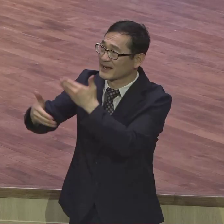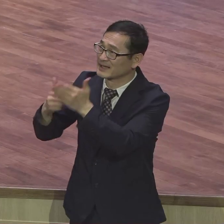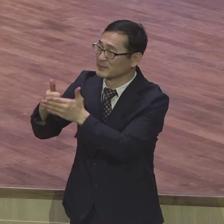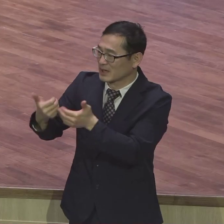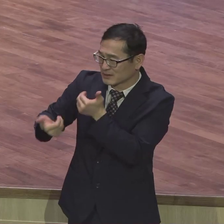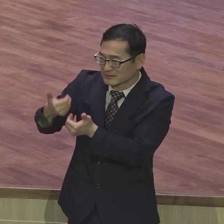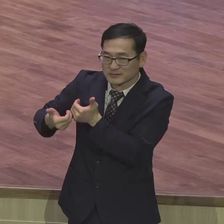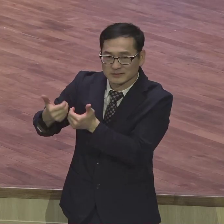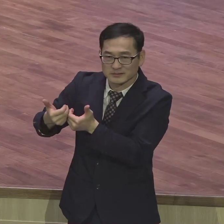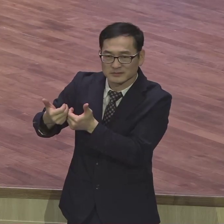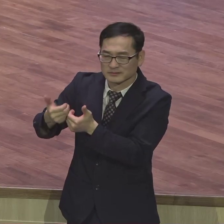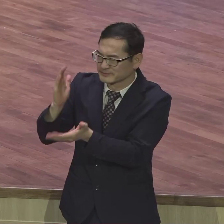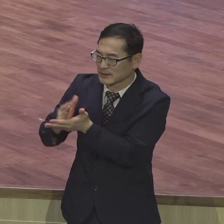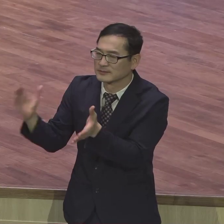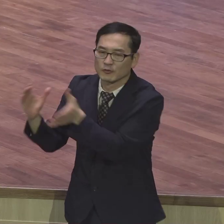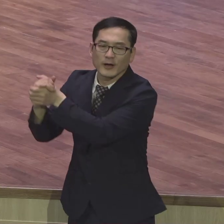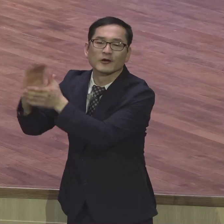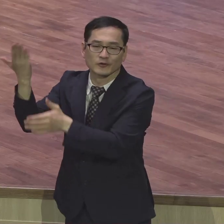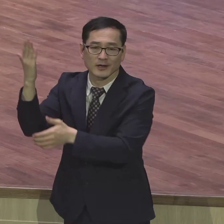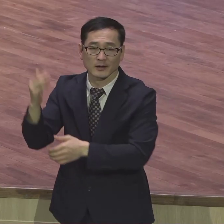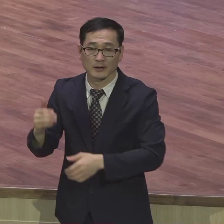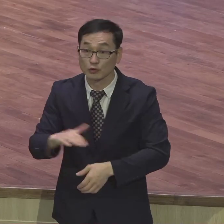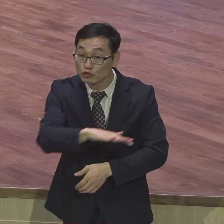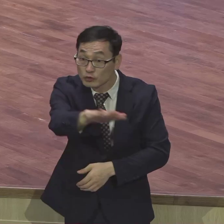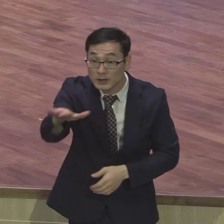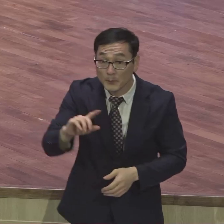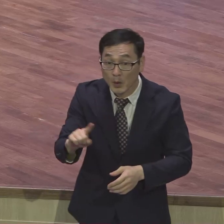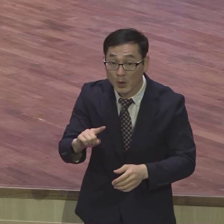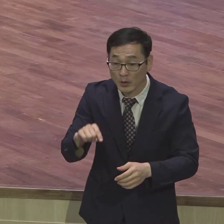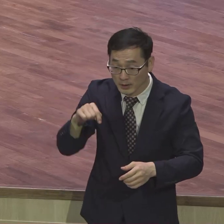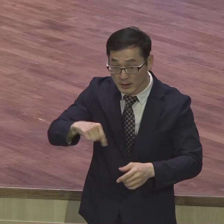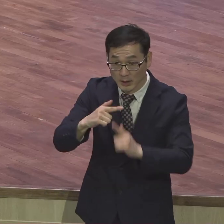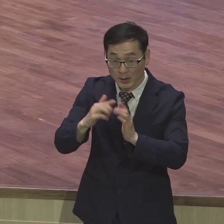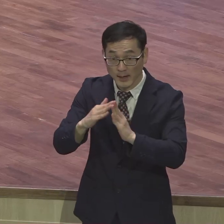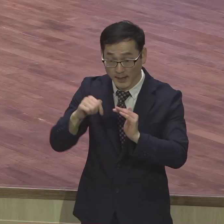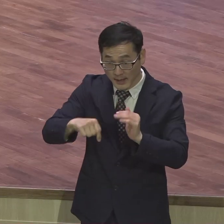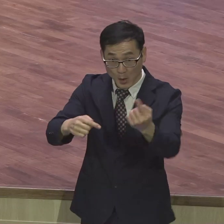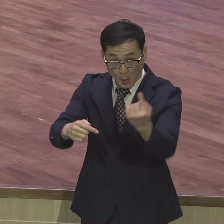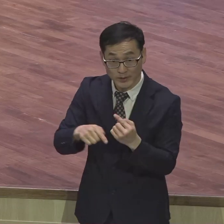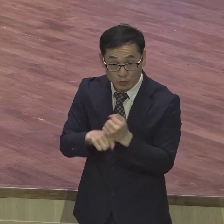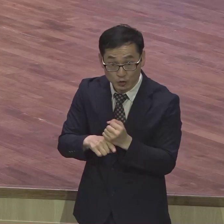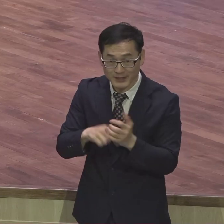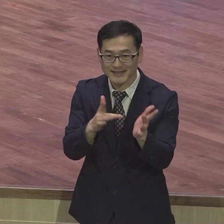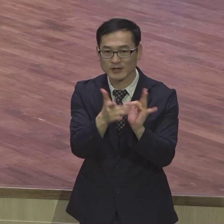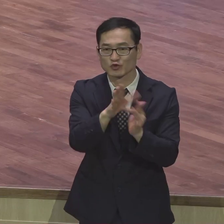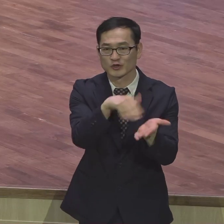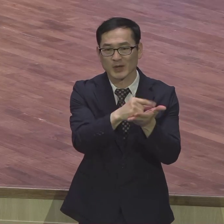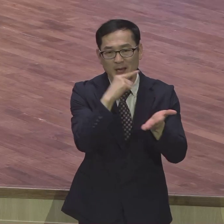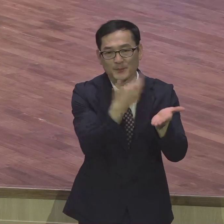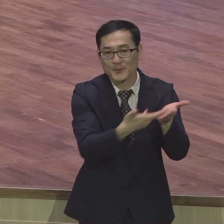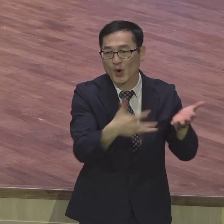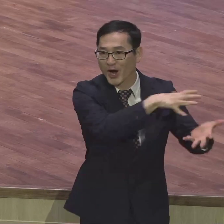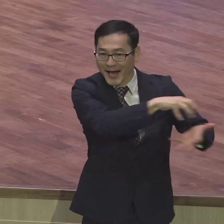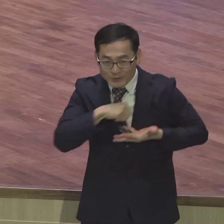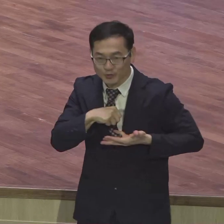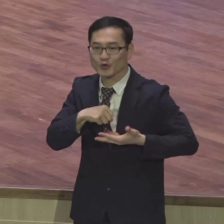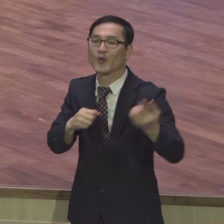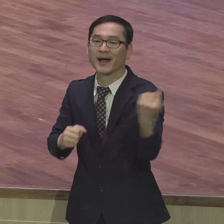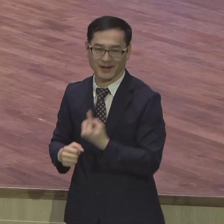우리가 오늘 이 자리에 나온 것은 예수 그리도의 십자가의 보혈을 피를 안고 나온 점이 되시기 바랍니다 그 피